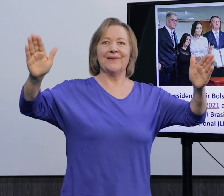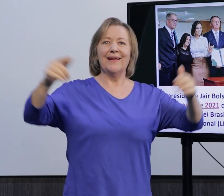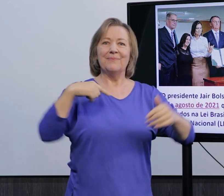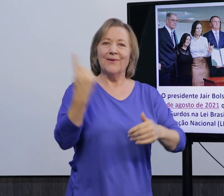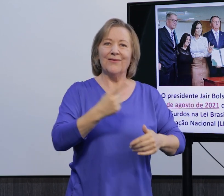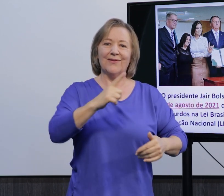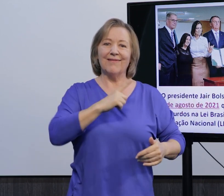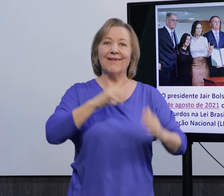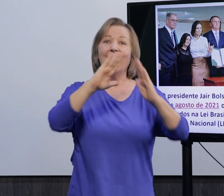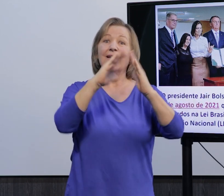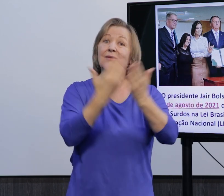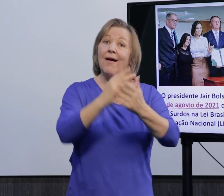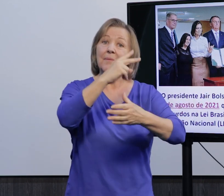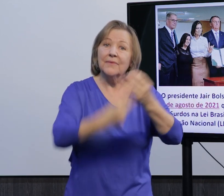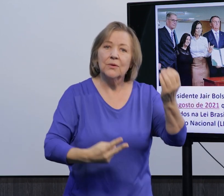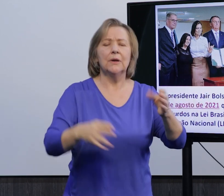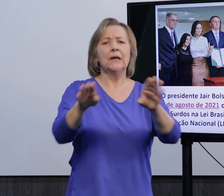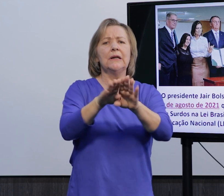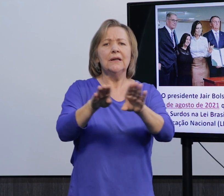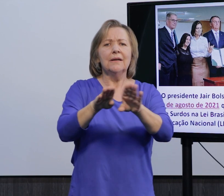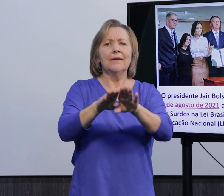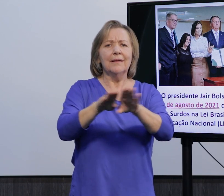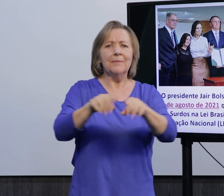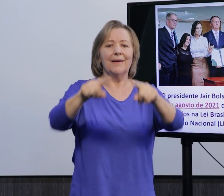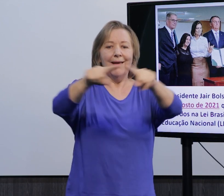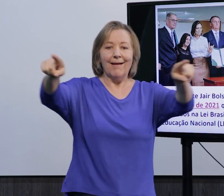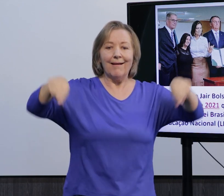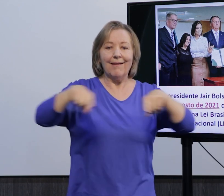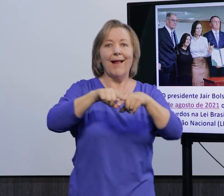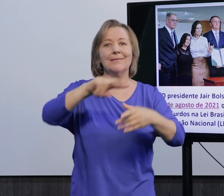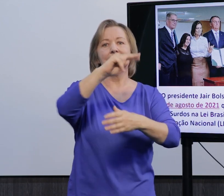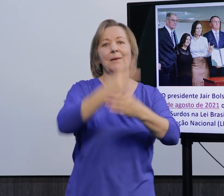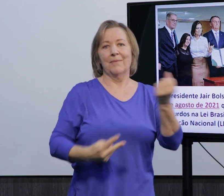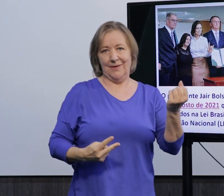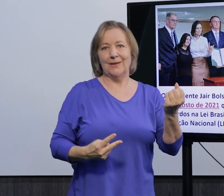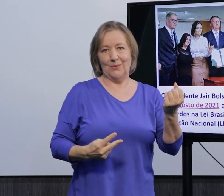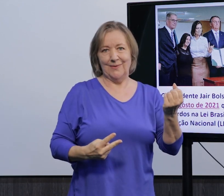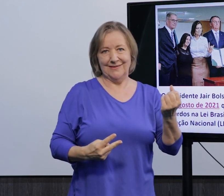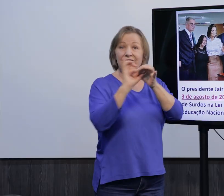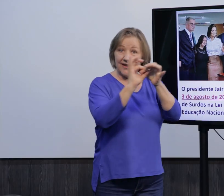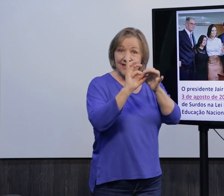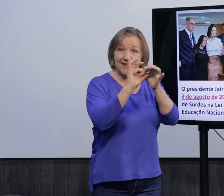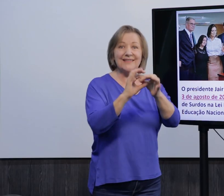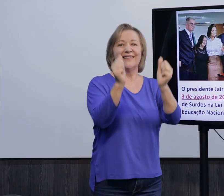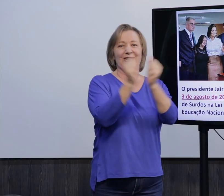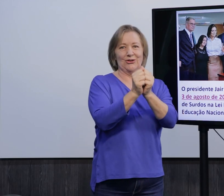né? Tenhamos aí uma escola bilingue e também classes bilingues para os nossos surdos. Juntamente, né? Ali a